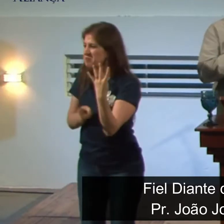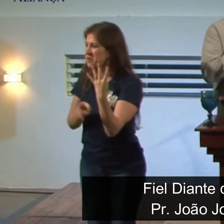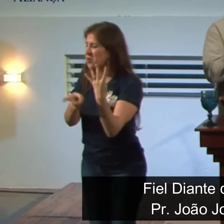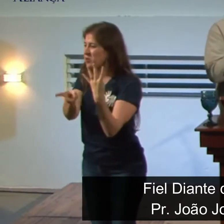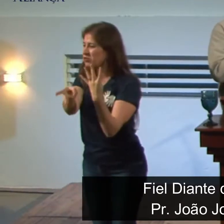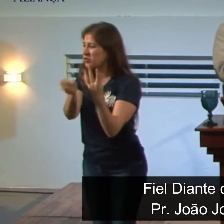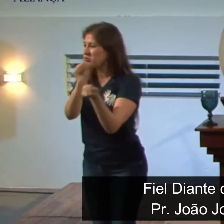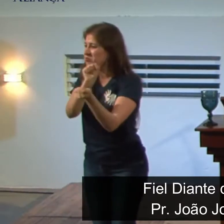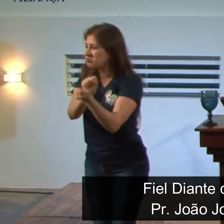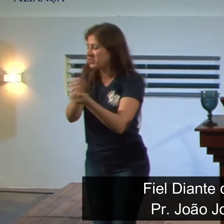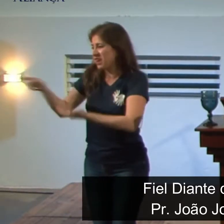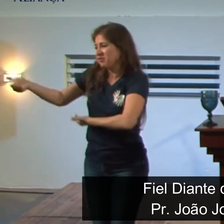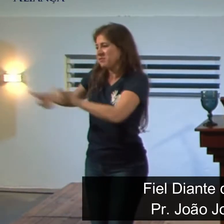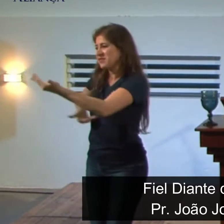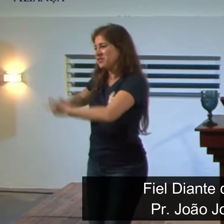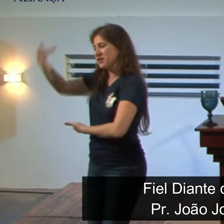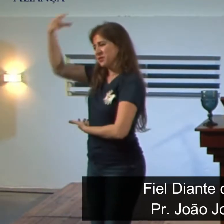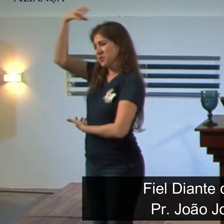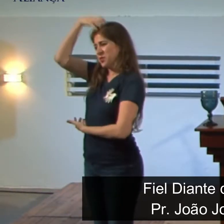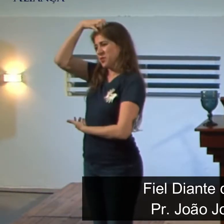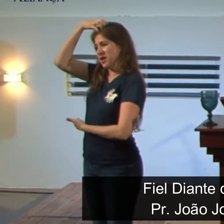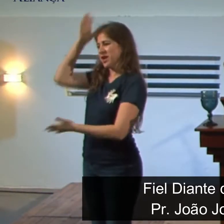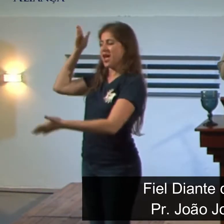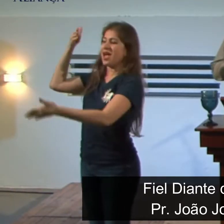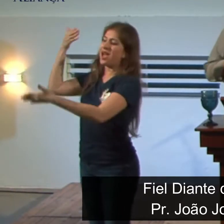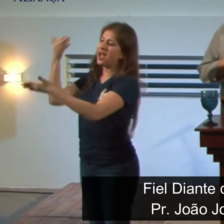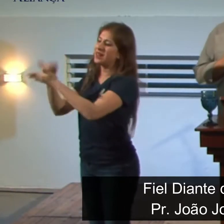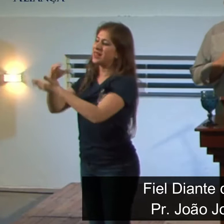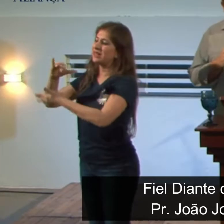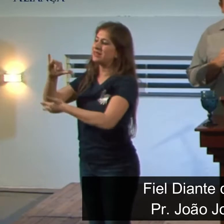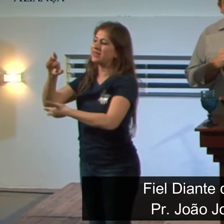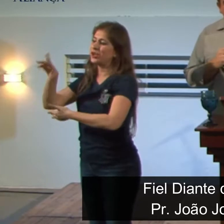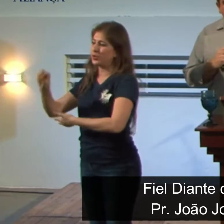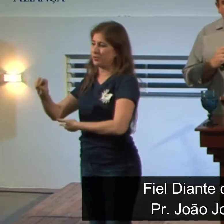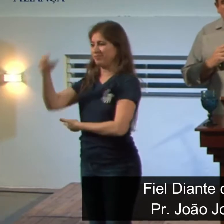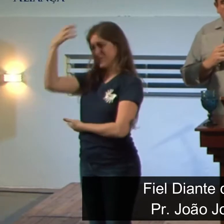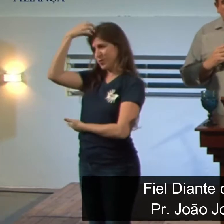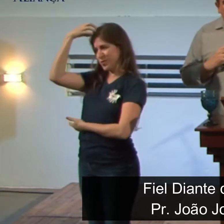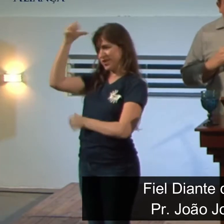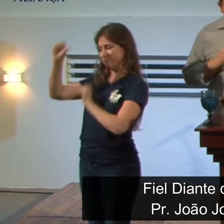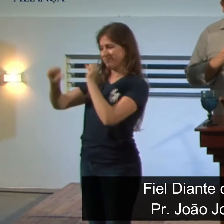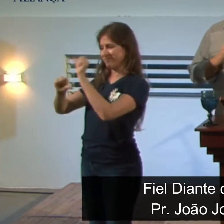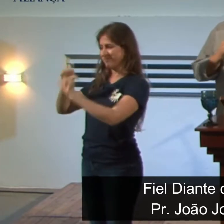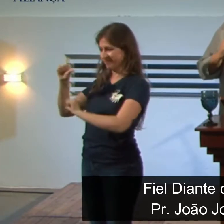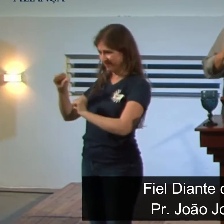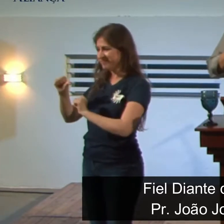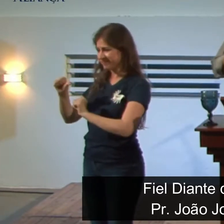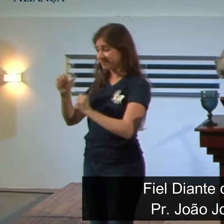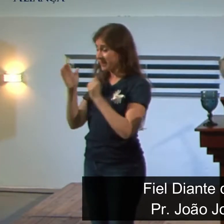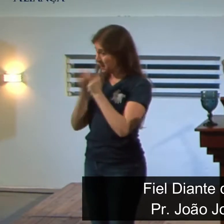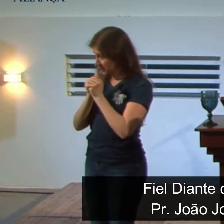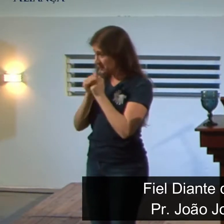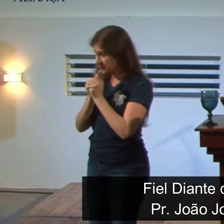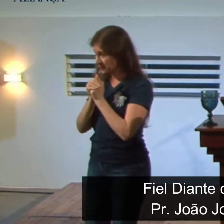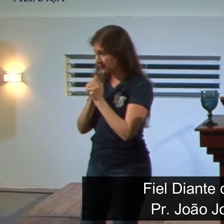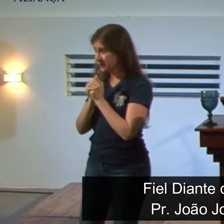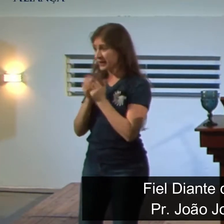ano do rei Ciro. Amém? Então, queridos, o tema que